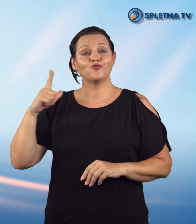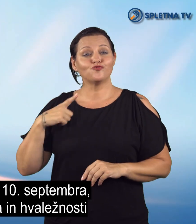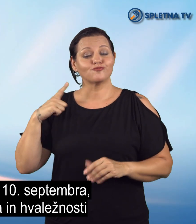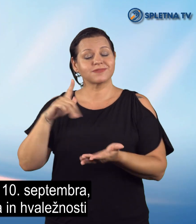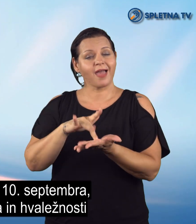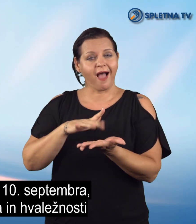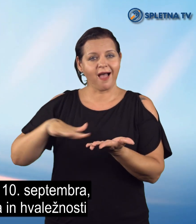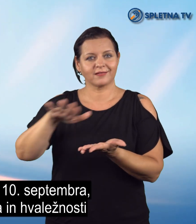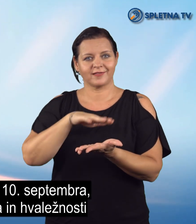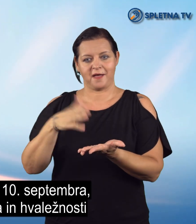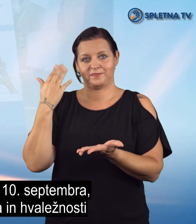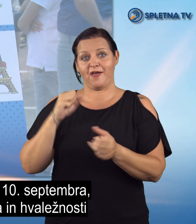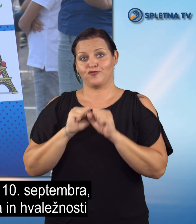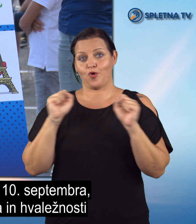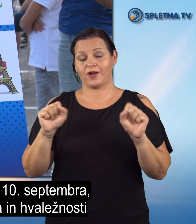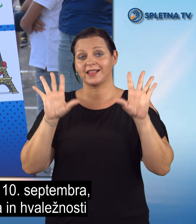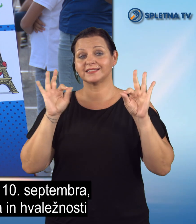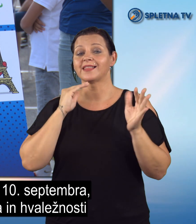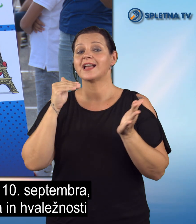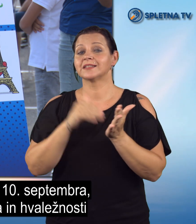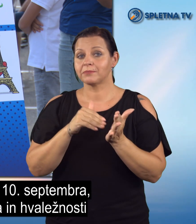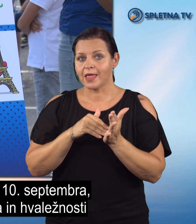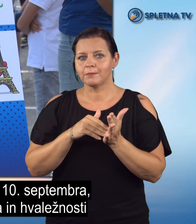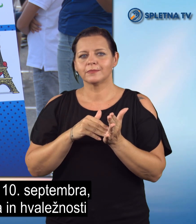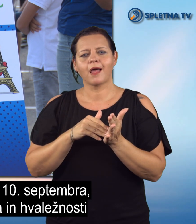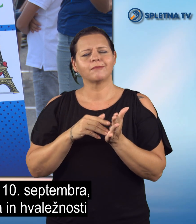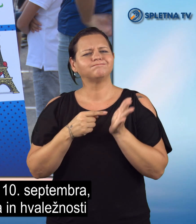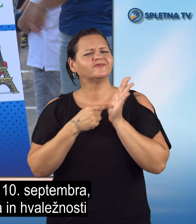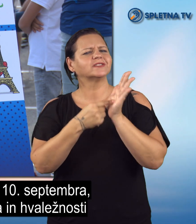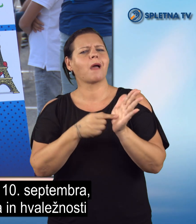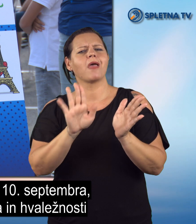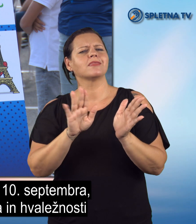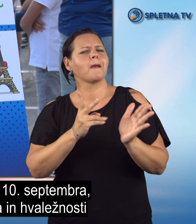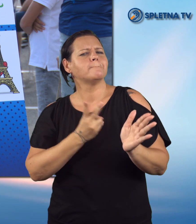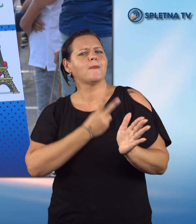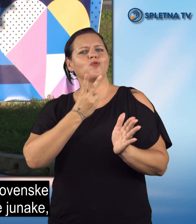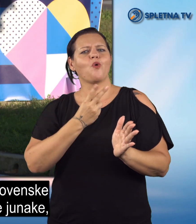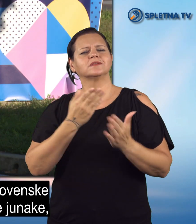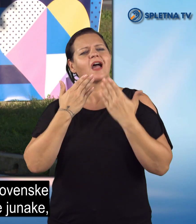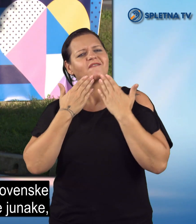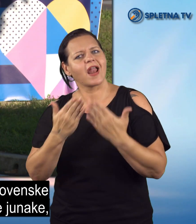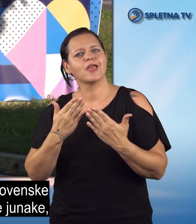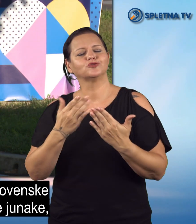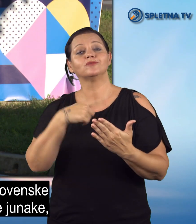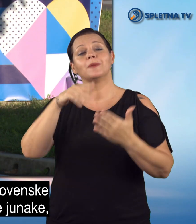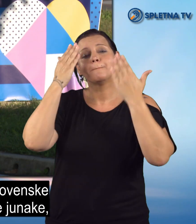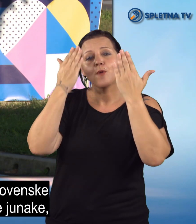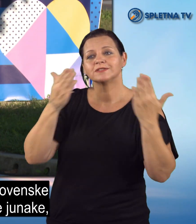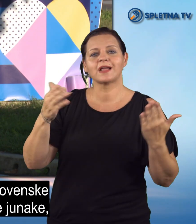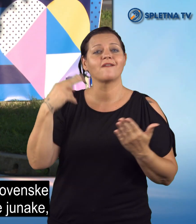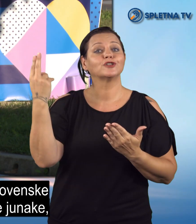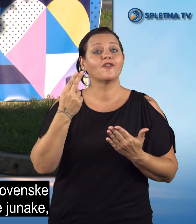Ljubljana je vtorek 10. septembra v znamenje ponosa in hvaležnosti pozdravila slovenske